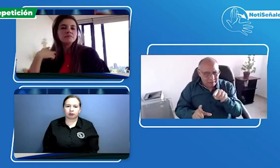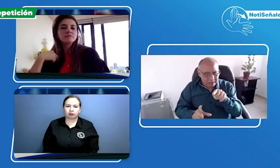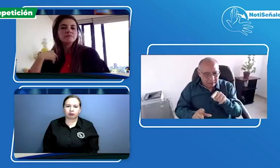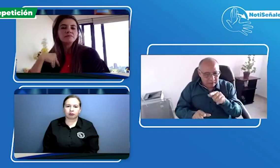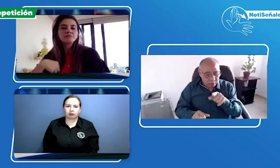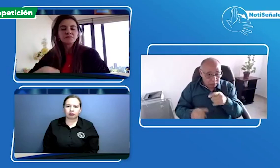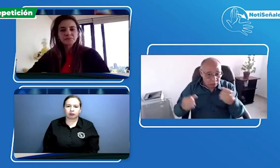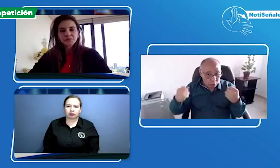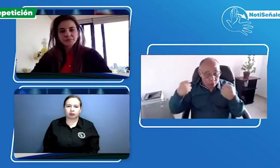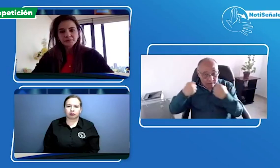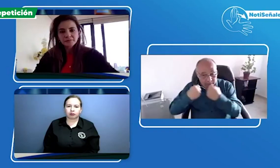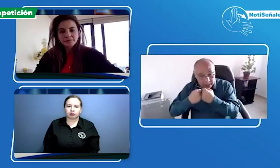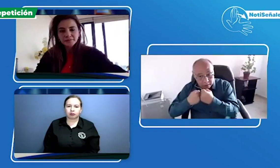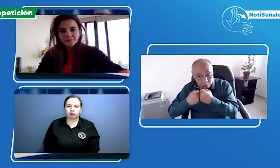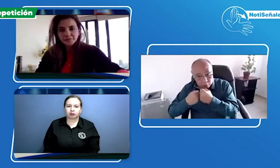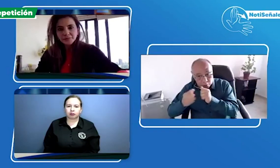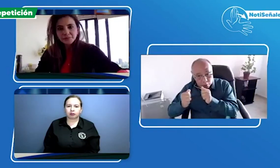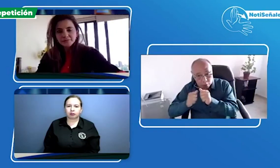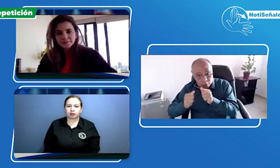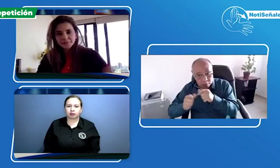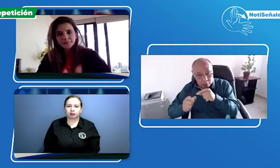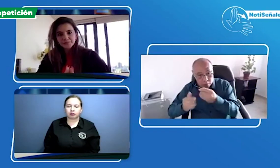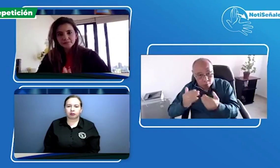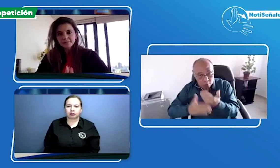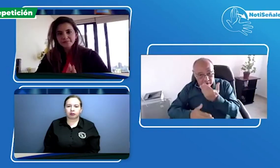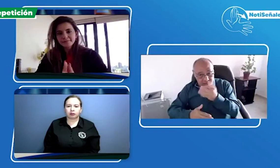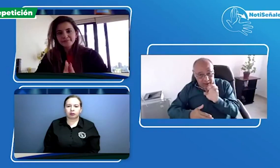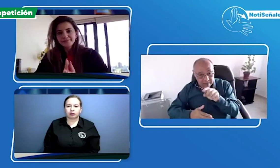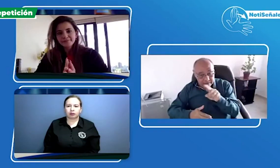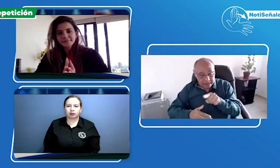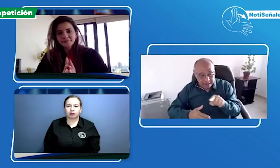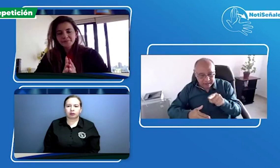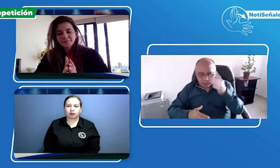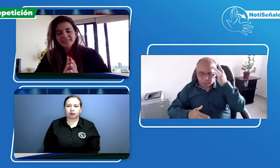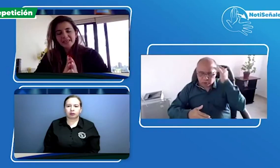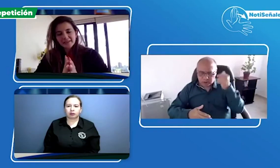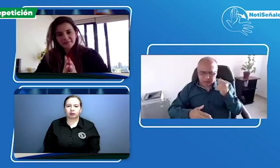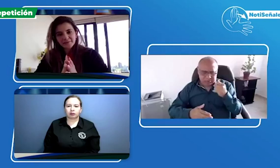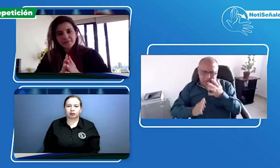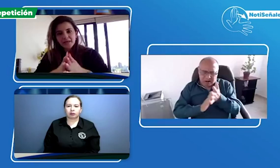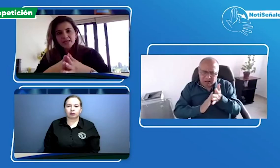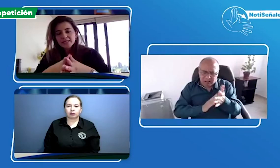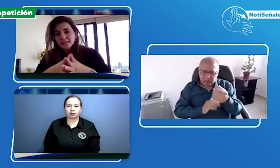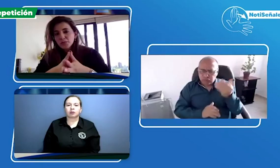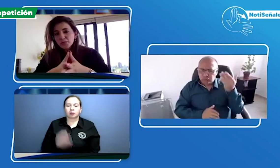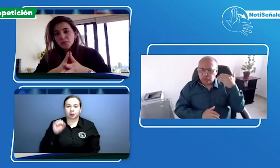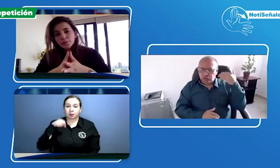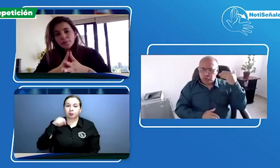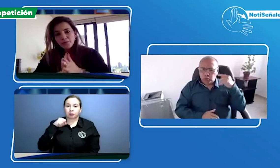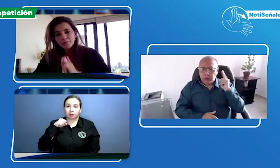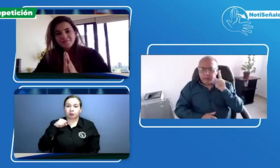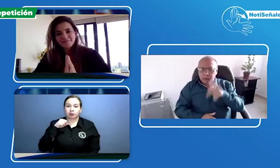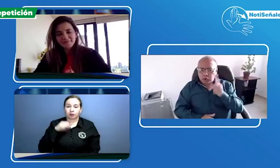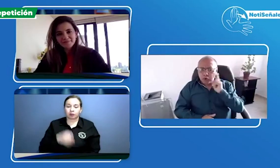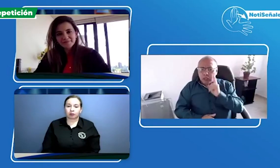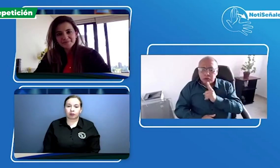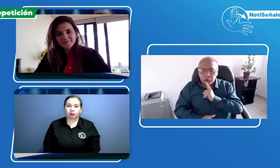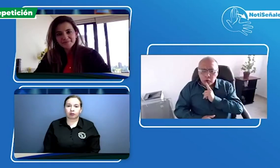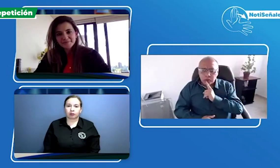nueva EPS ustedes tienen convenio con ellos porque la verdad es una información que